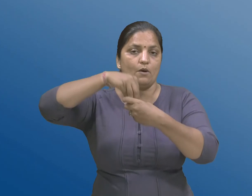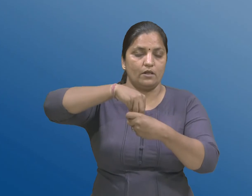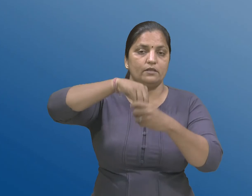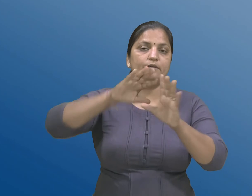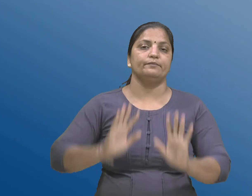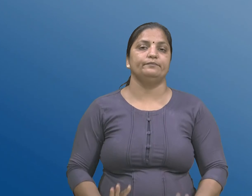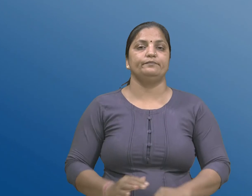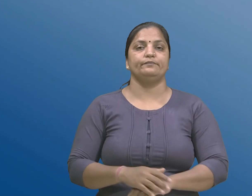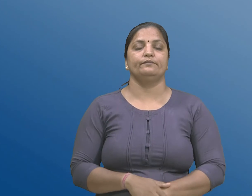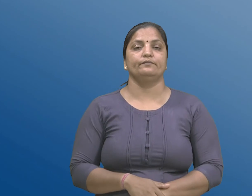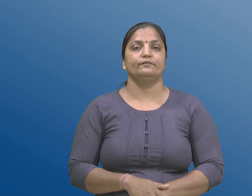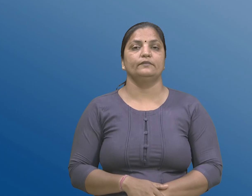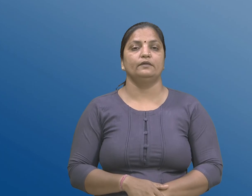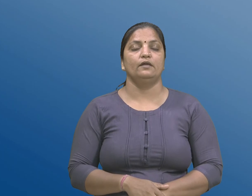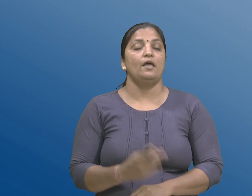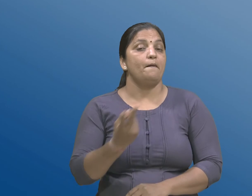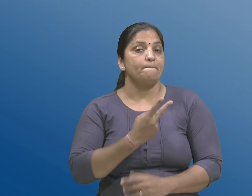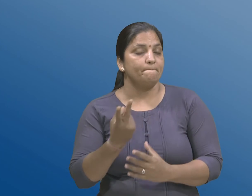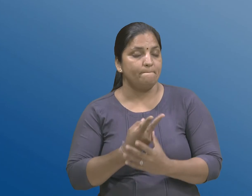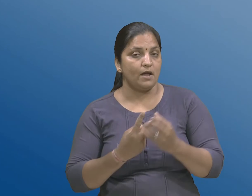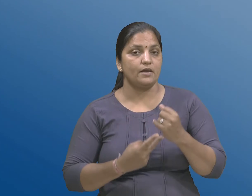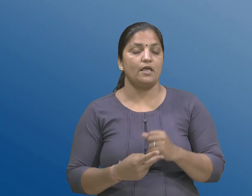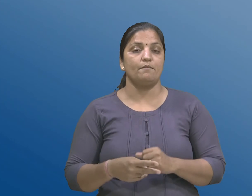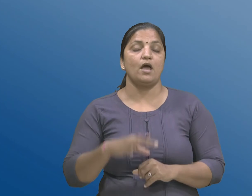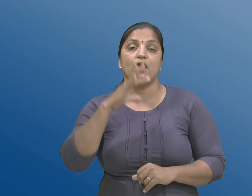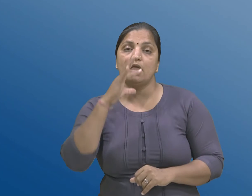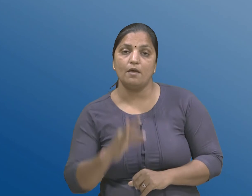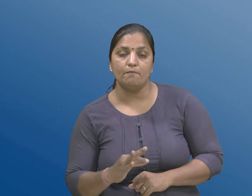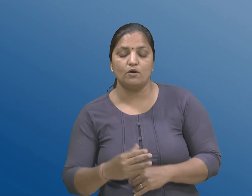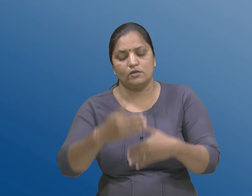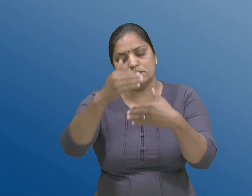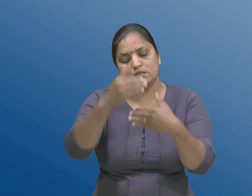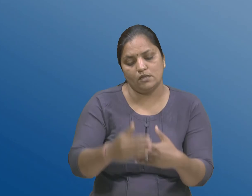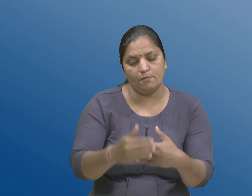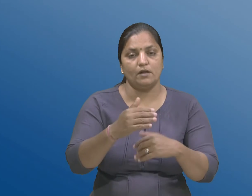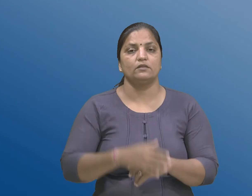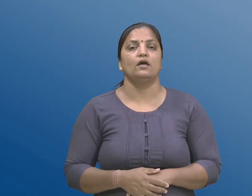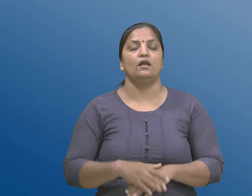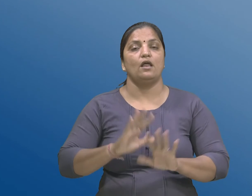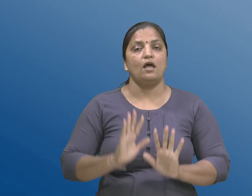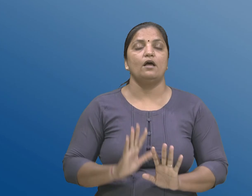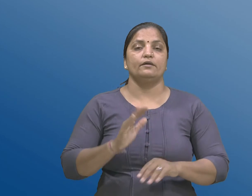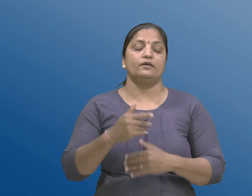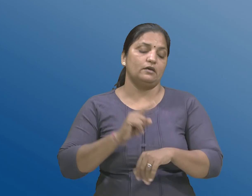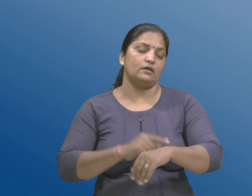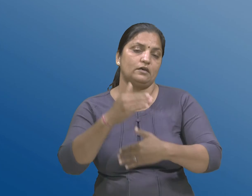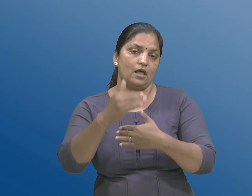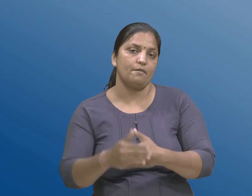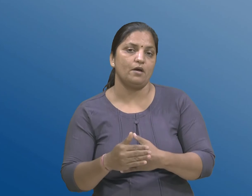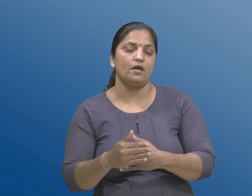ते बन्नेमा नोध पात्र मरियादाओनी एक अवस्था द्वारा वर्णवामा आवेज,